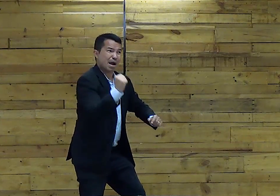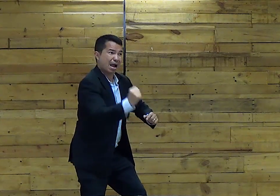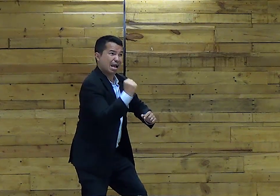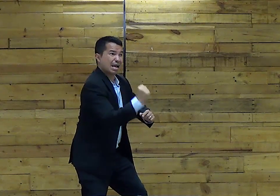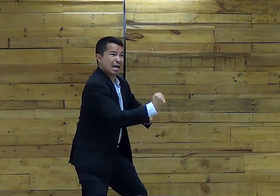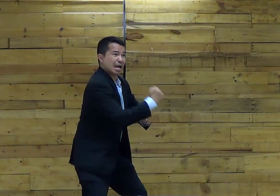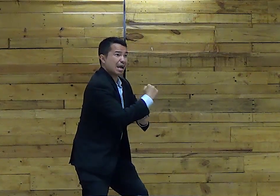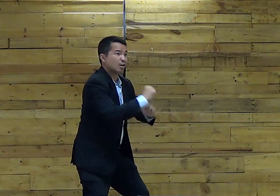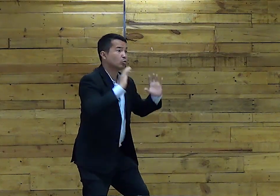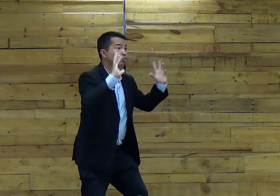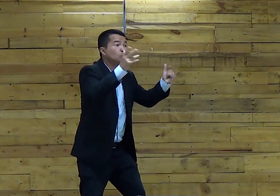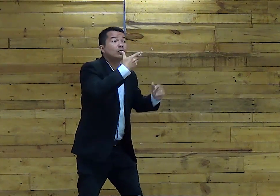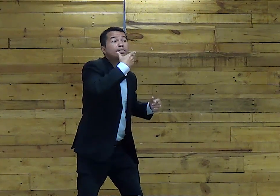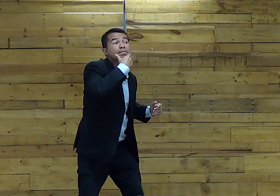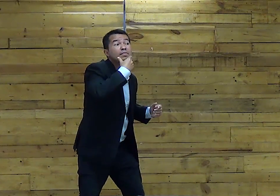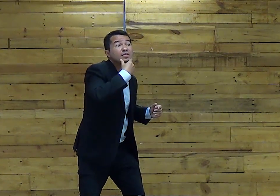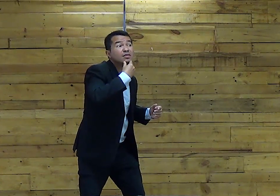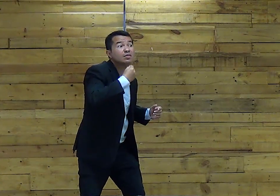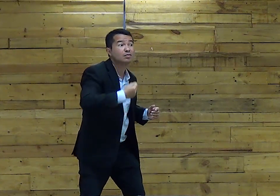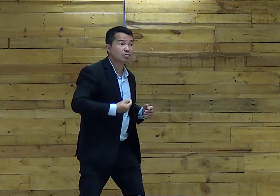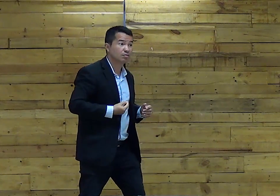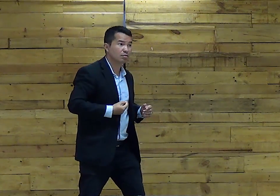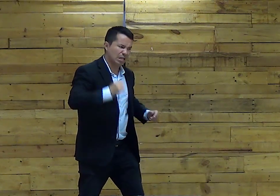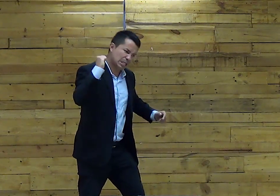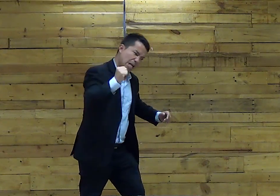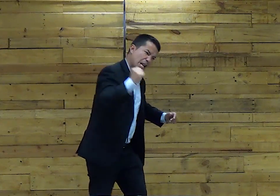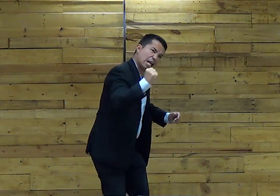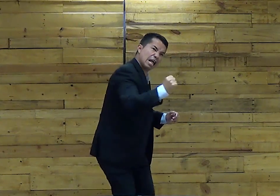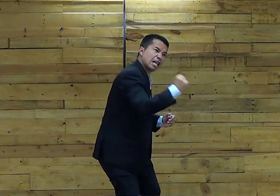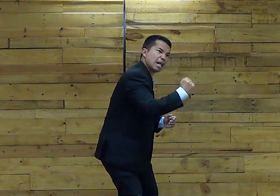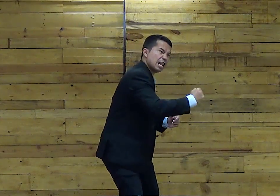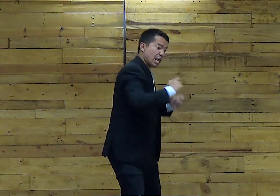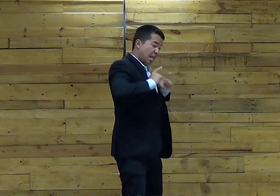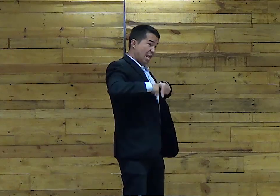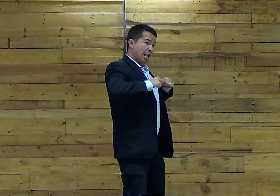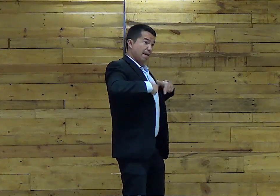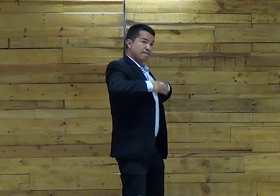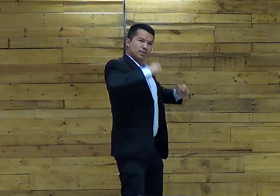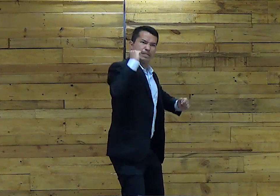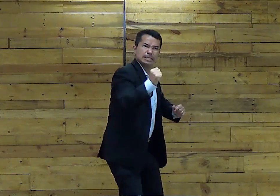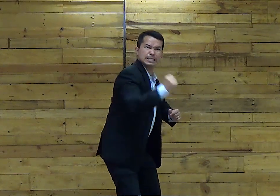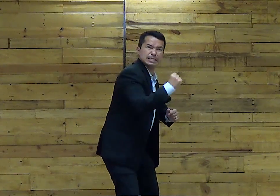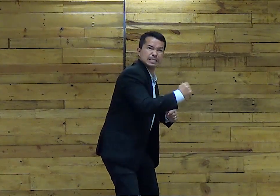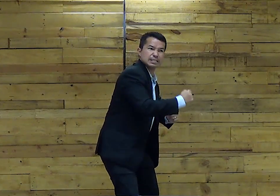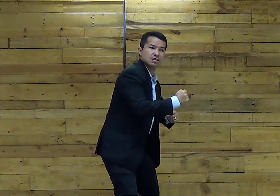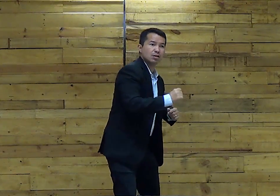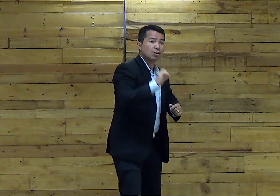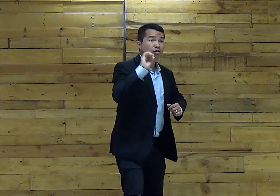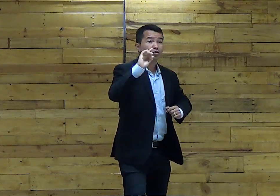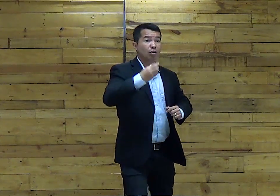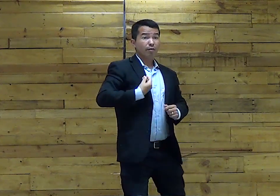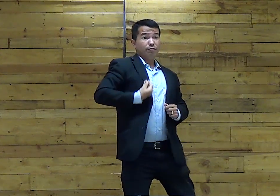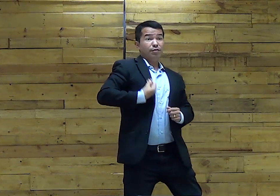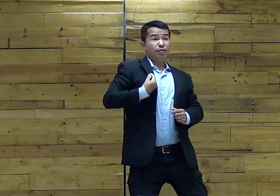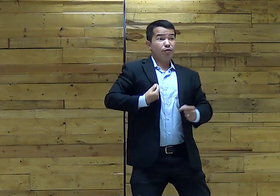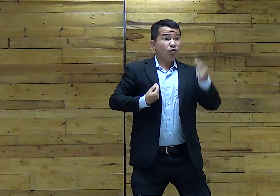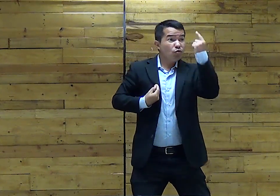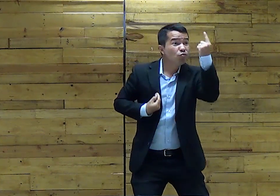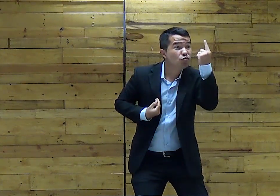Mandou matar Todos os meninos Que nascessem Naquele período Em Israel Só